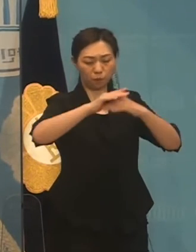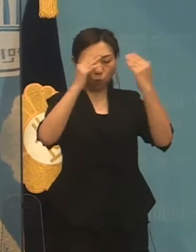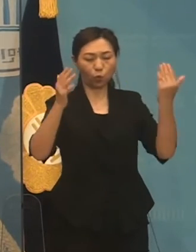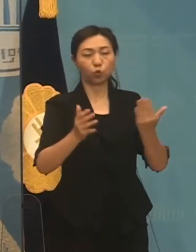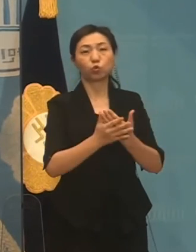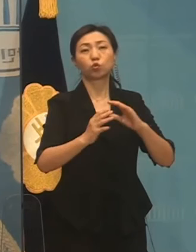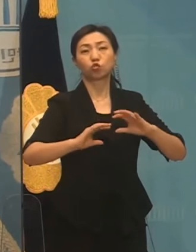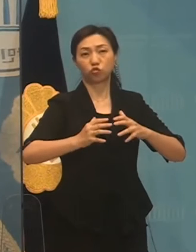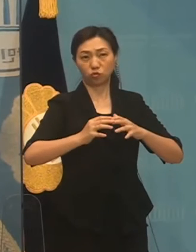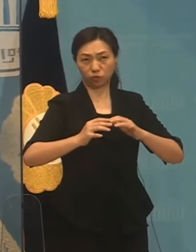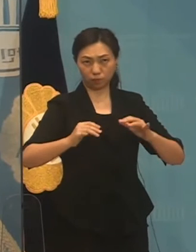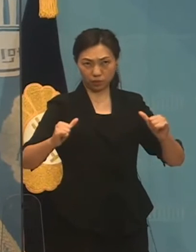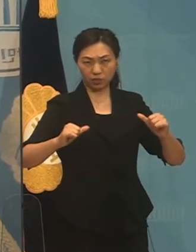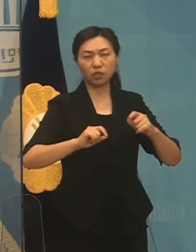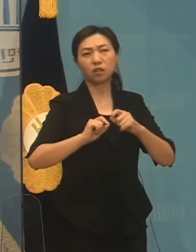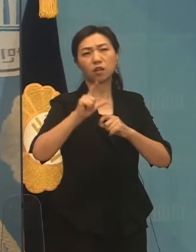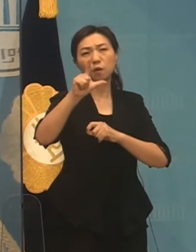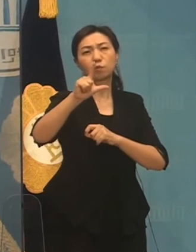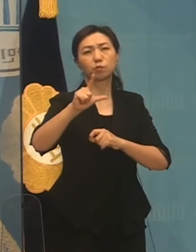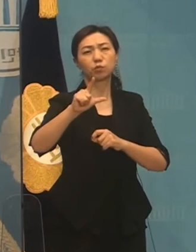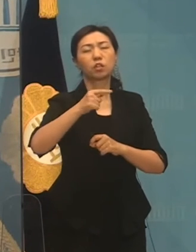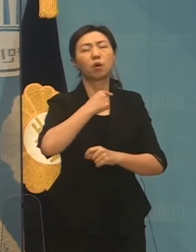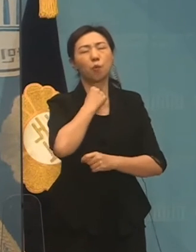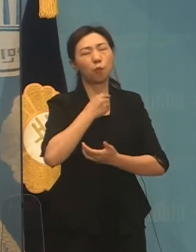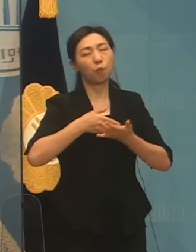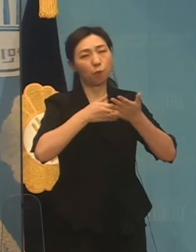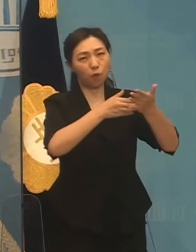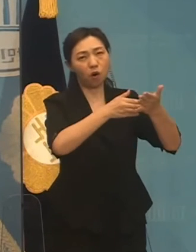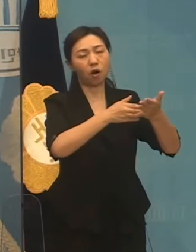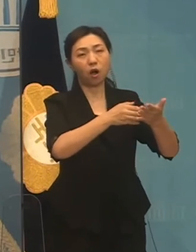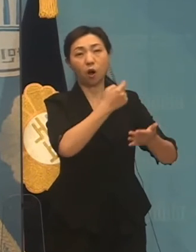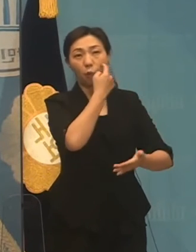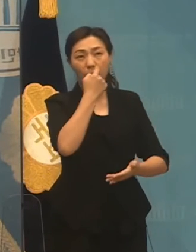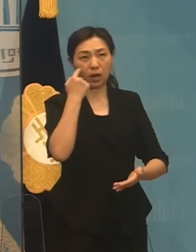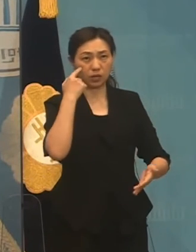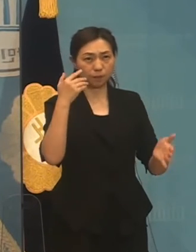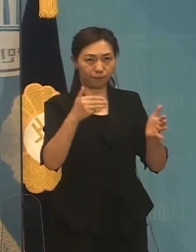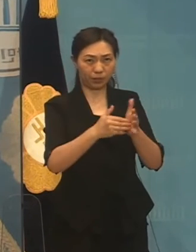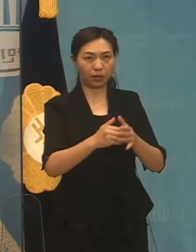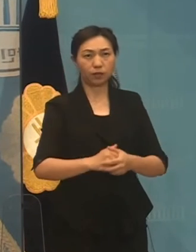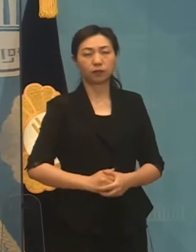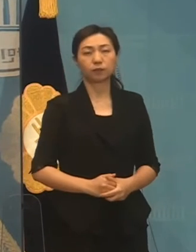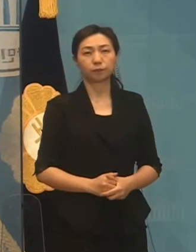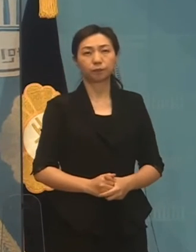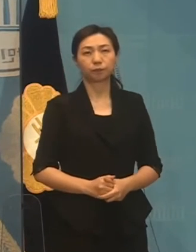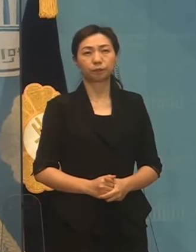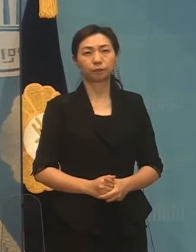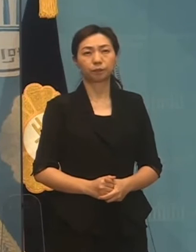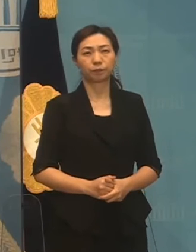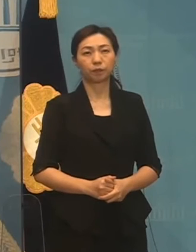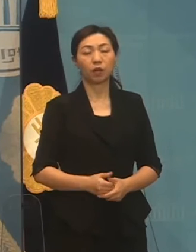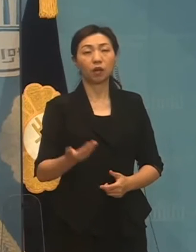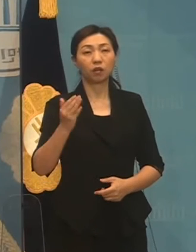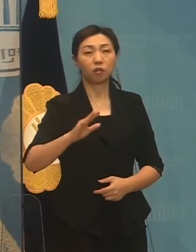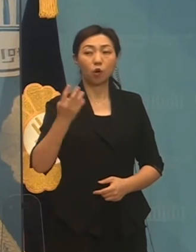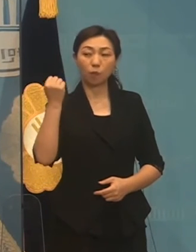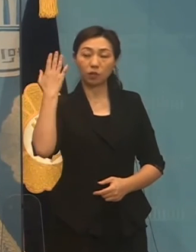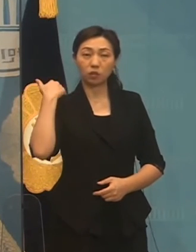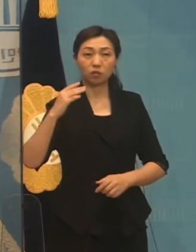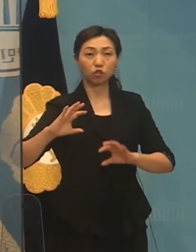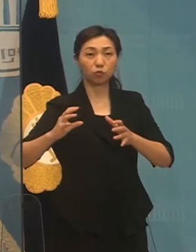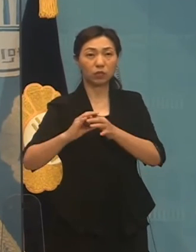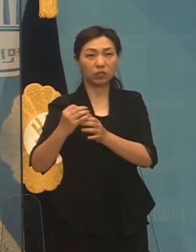다수에 요구라는 것이 확인되고 있습니다. 그럼에도 최근 국민의힘 이준석